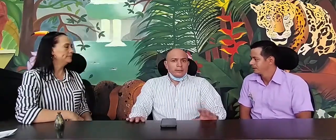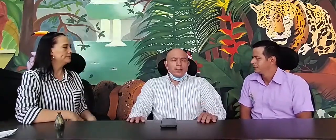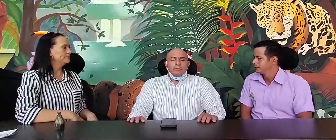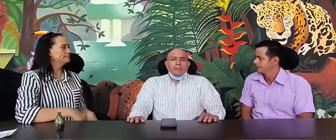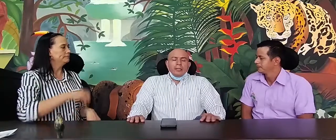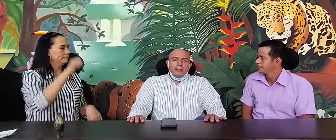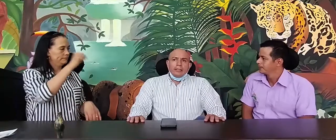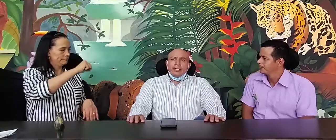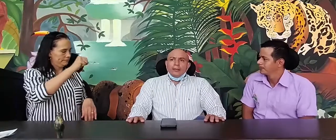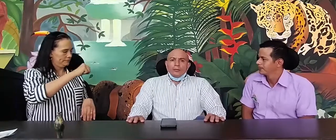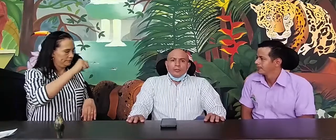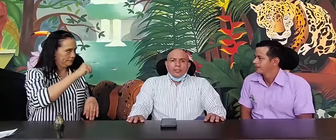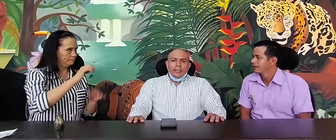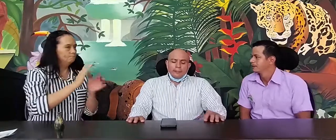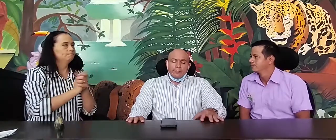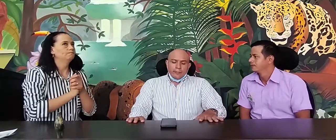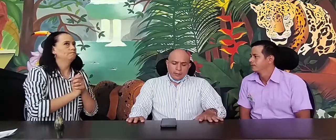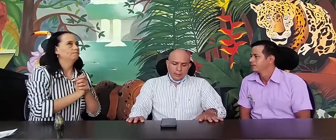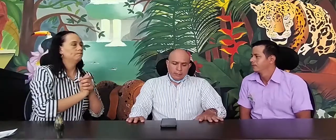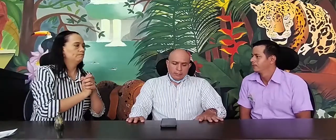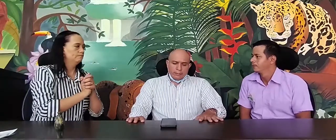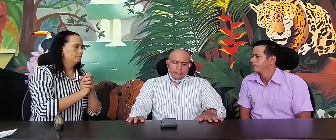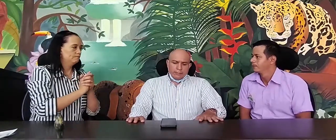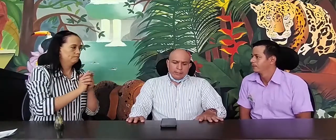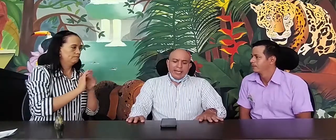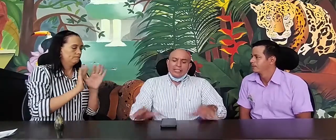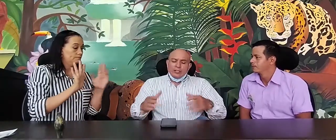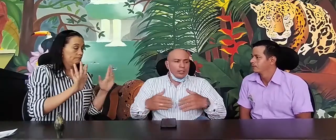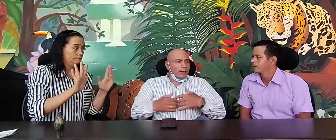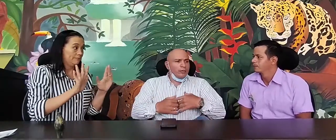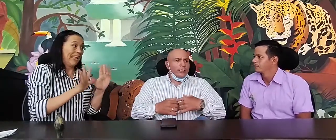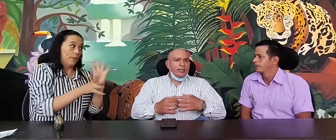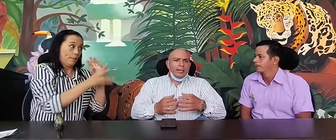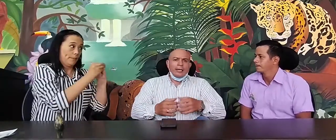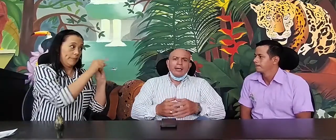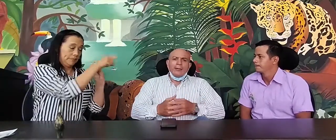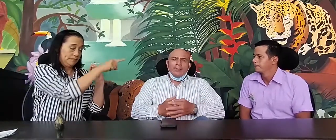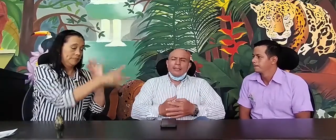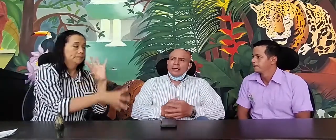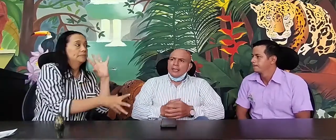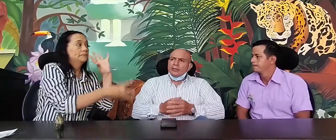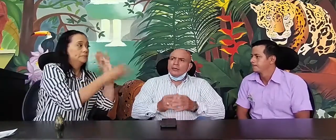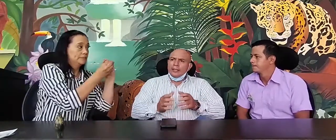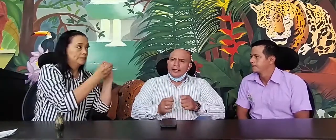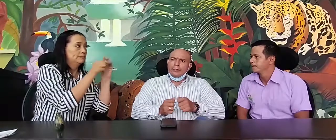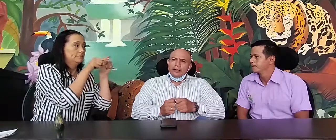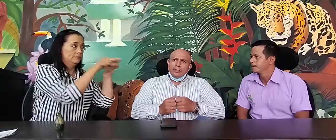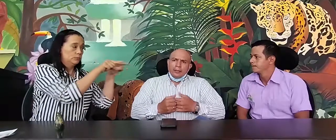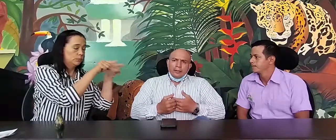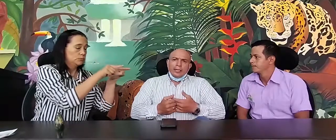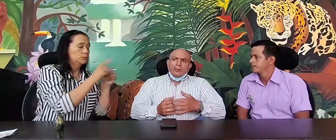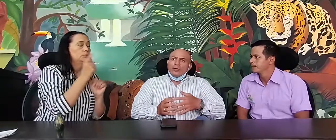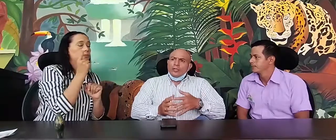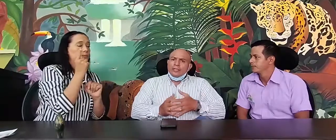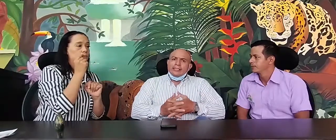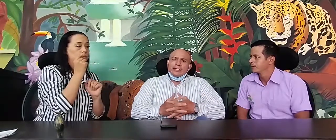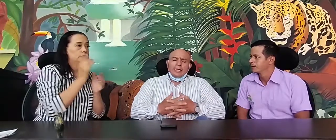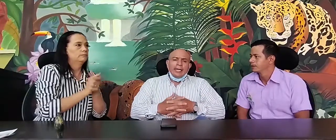Sí, digamos que, adicional a lo que acababa de plantear en tu ley, digamos que existe la